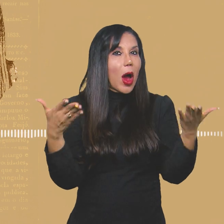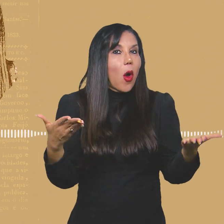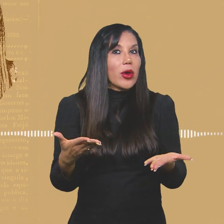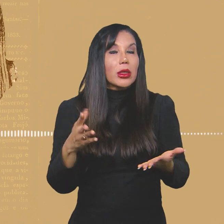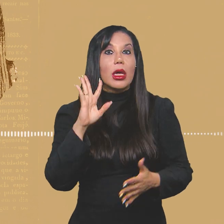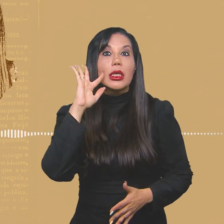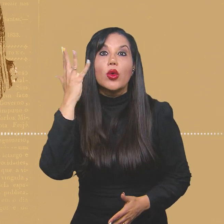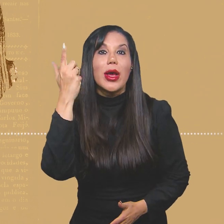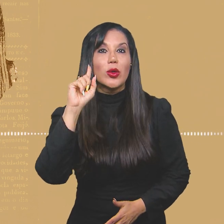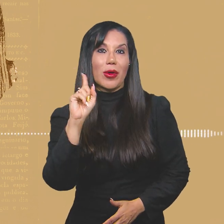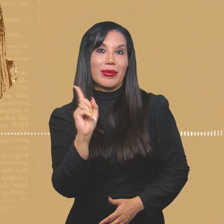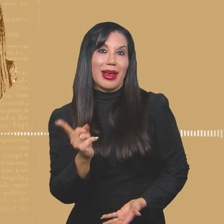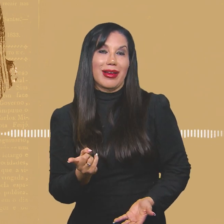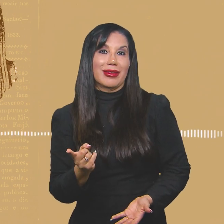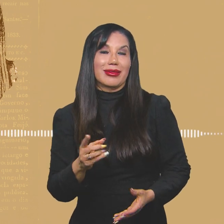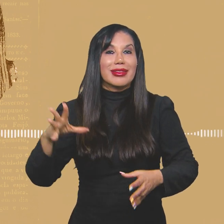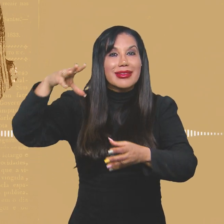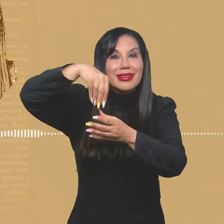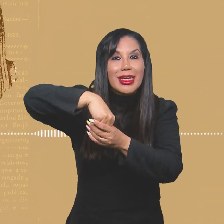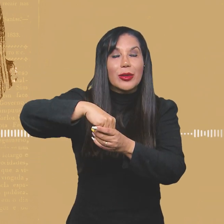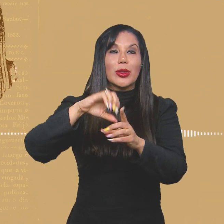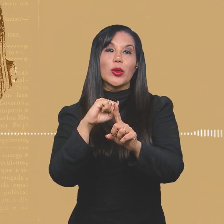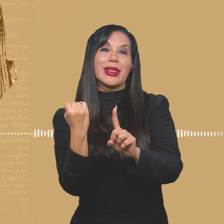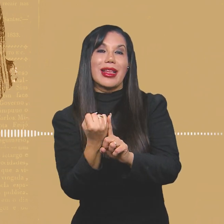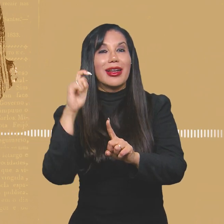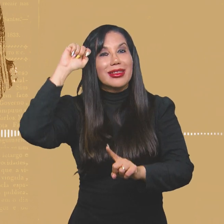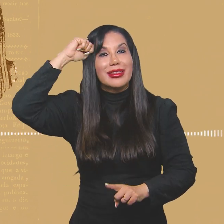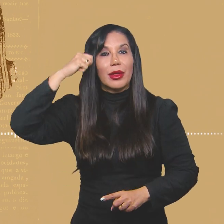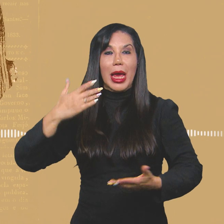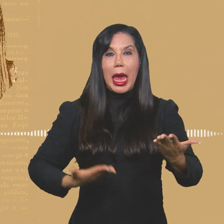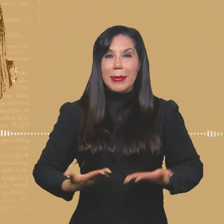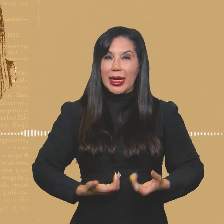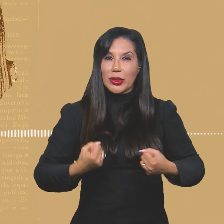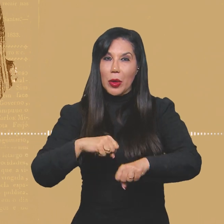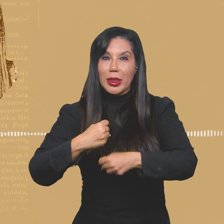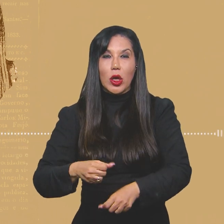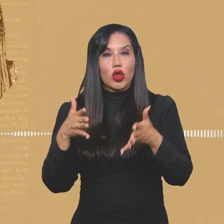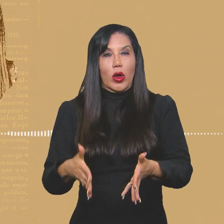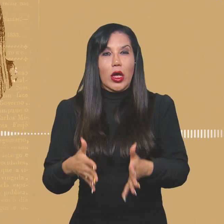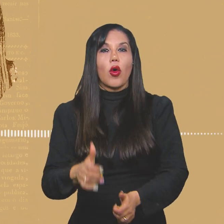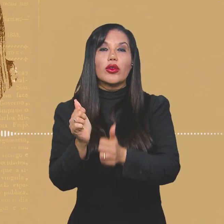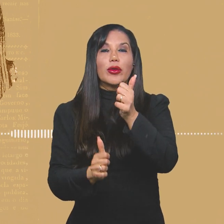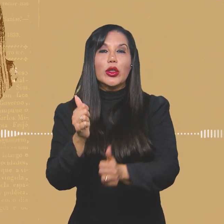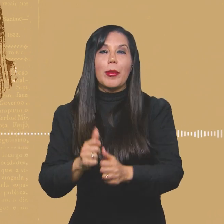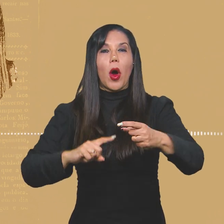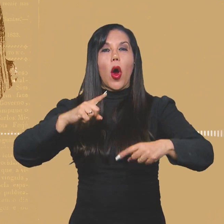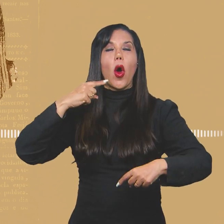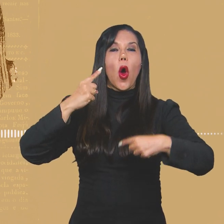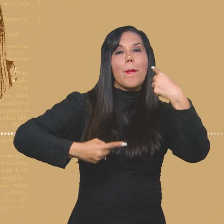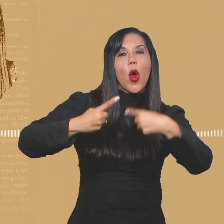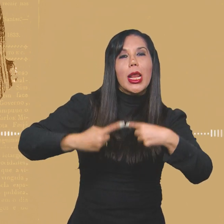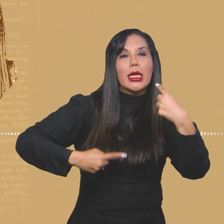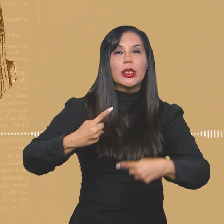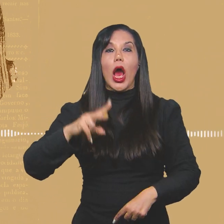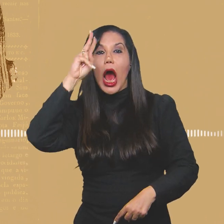hoje não resolvidas dentro da negritude. Empregada doméstica, jogador de futebol, político,